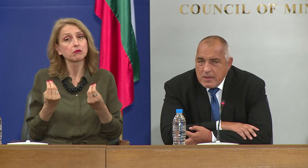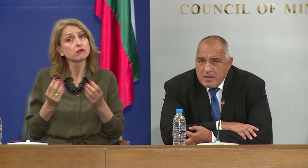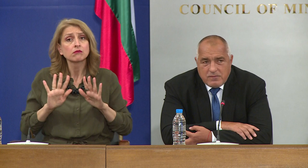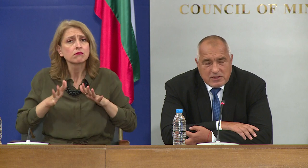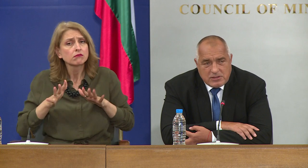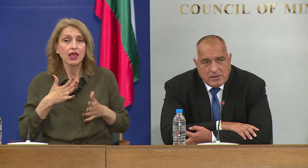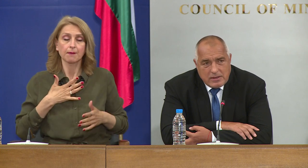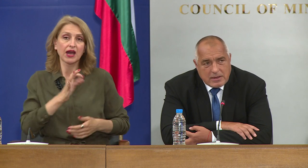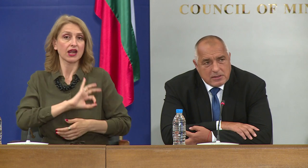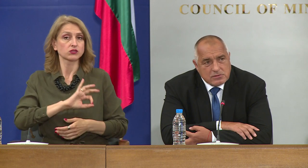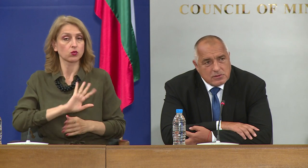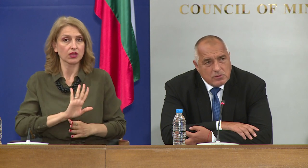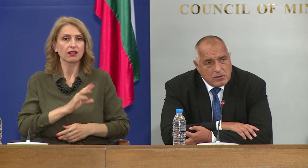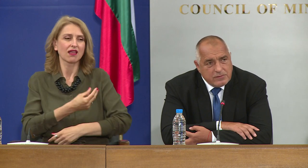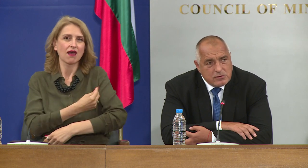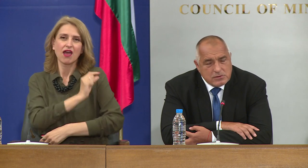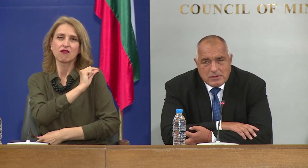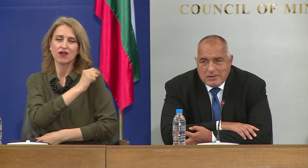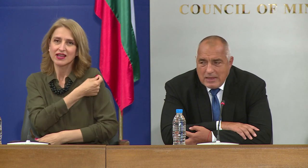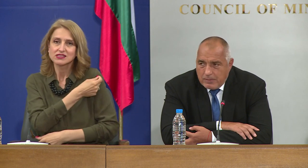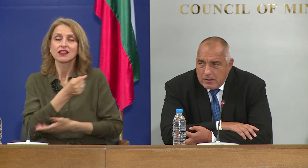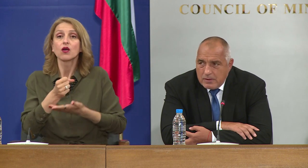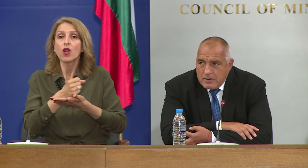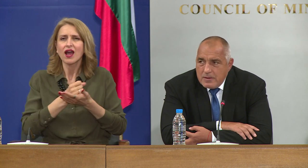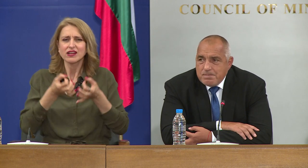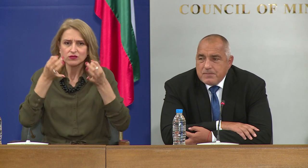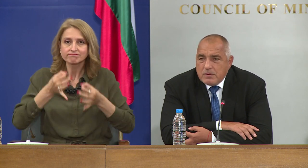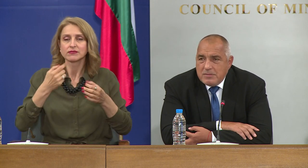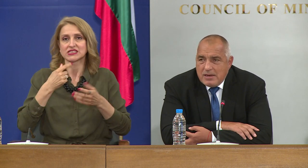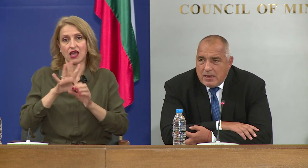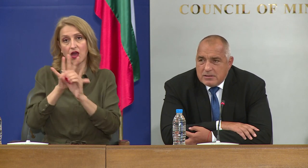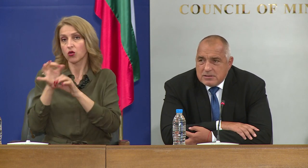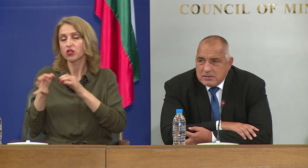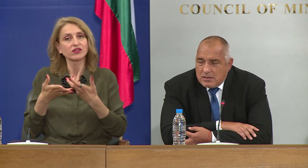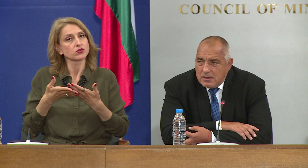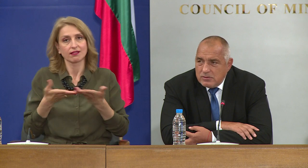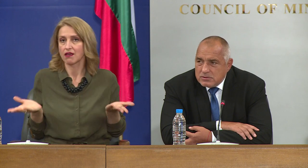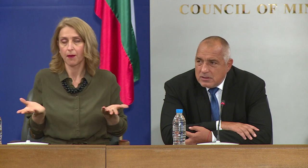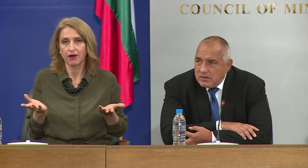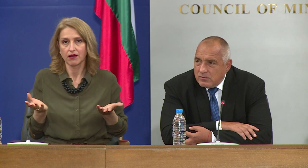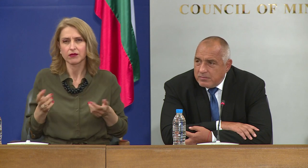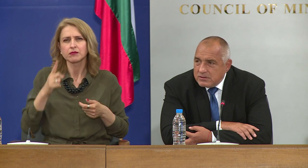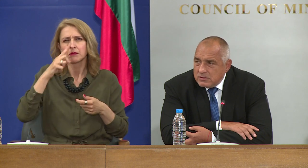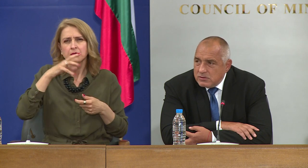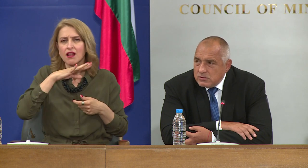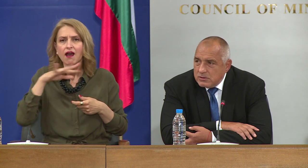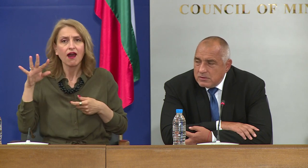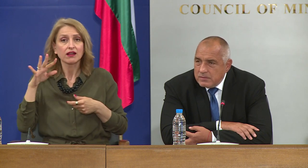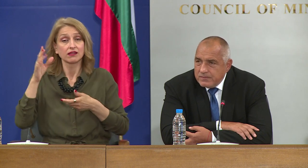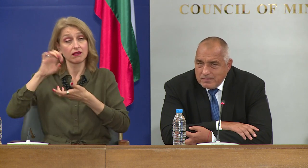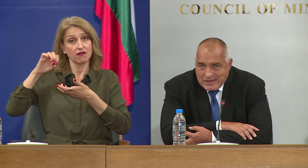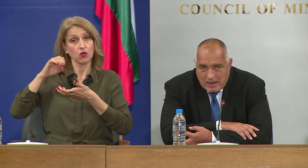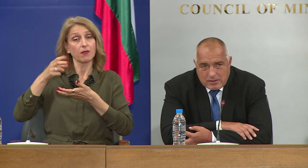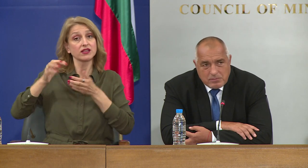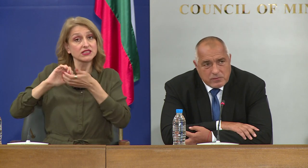вакцини и лекарства за коронавирус няма. Милиарди са заделени от страна на Европейския съюз,